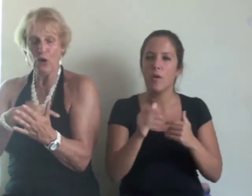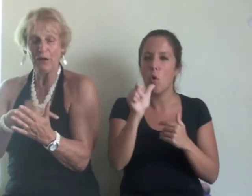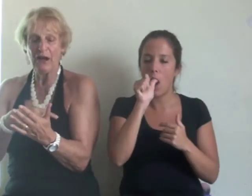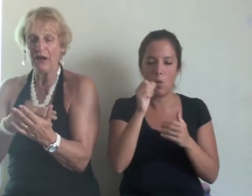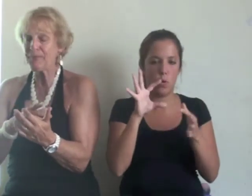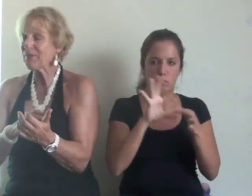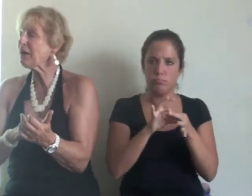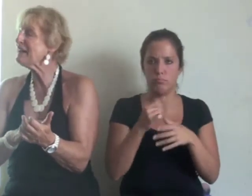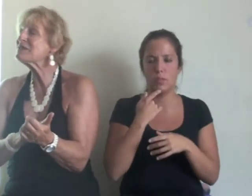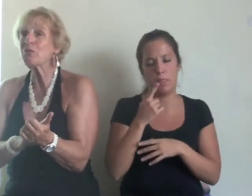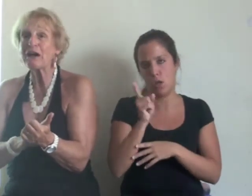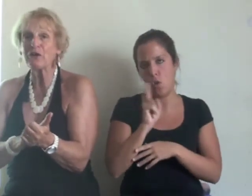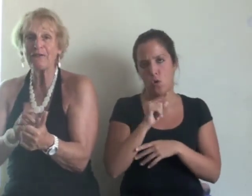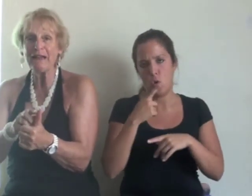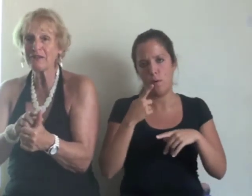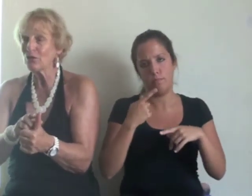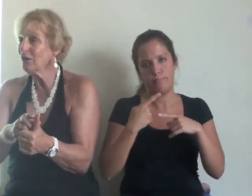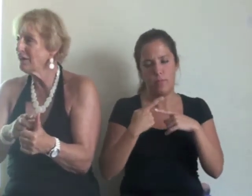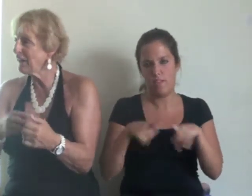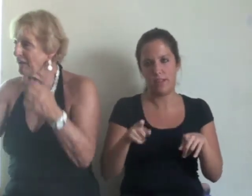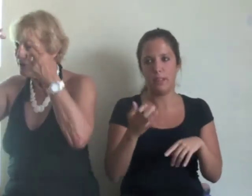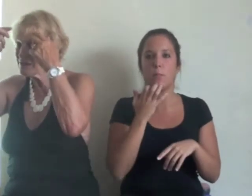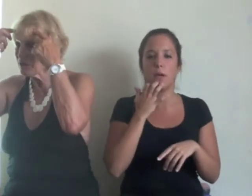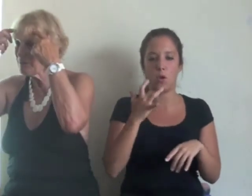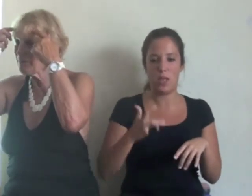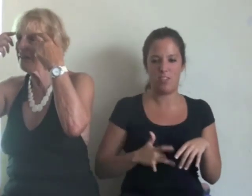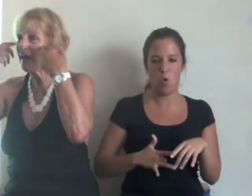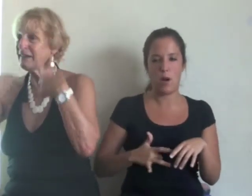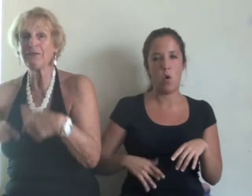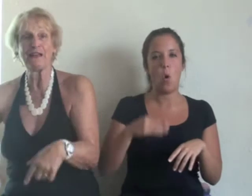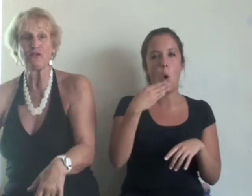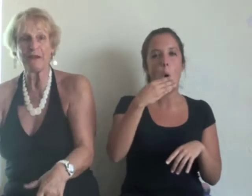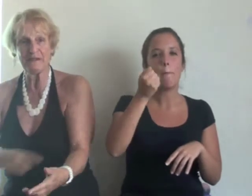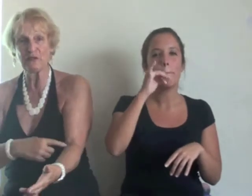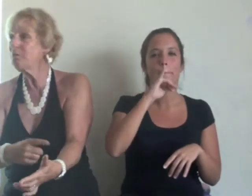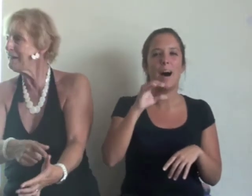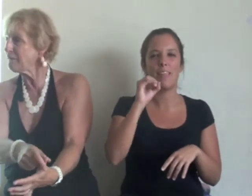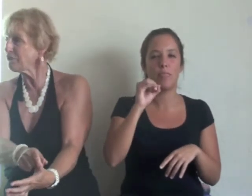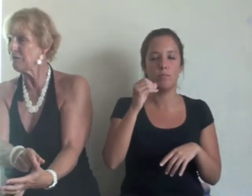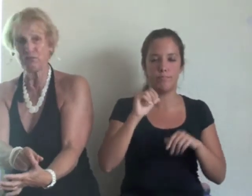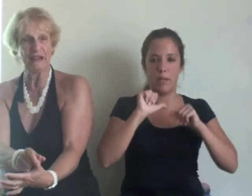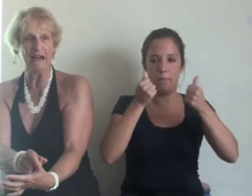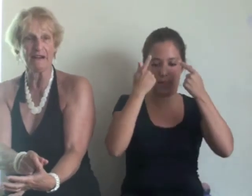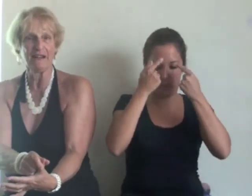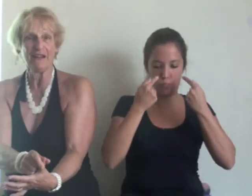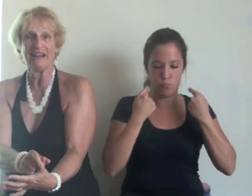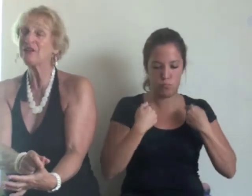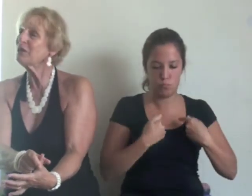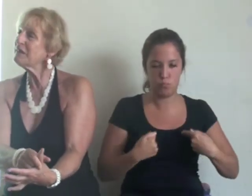estómago y vaso, ya han visto, empieza aquí, va a los pies, y no pasa por el pulgar. Entonces,